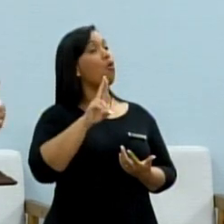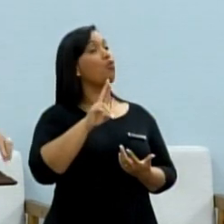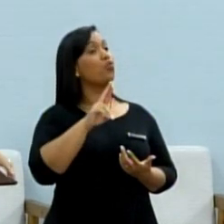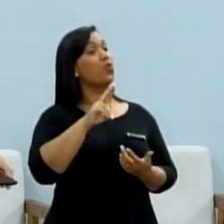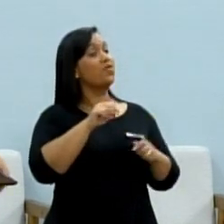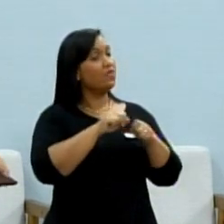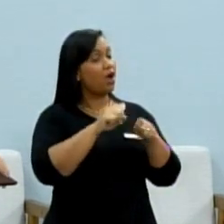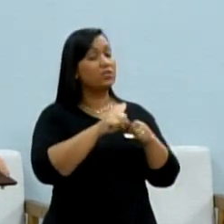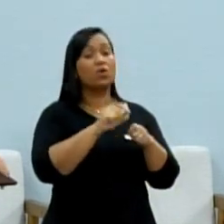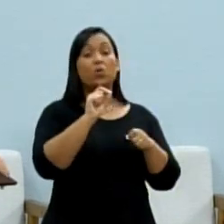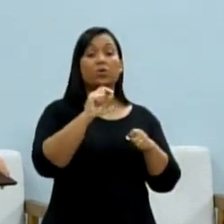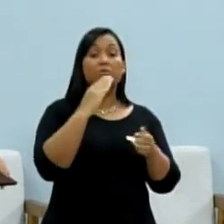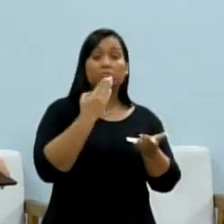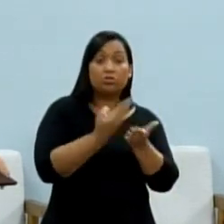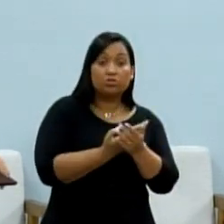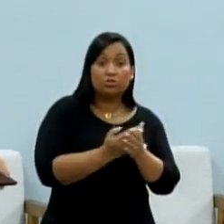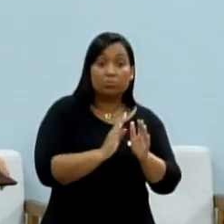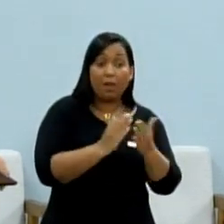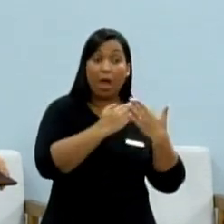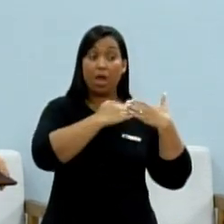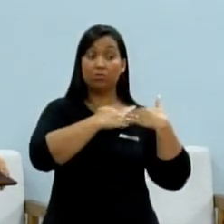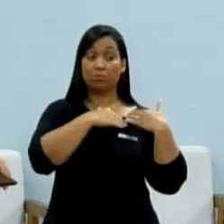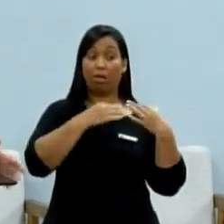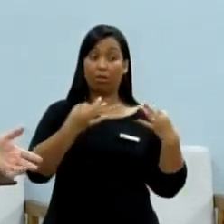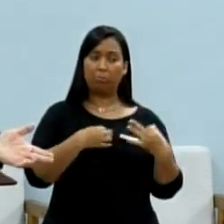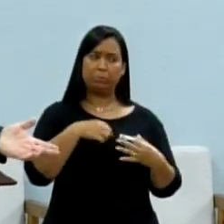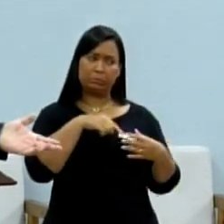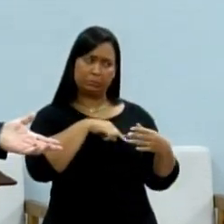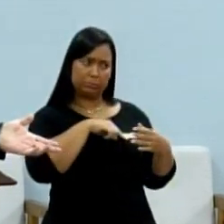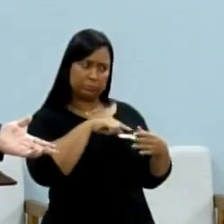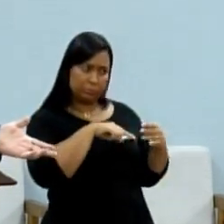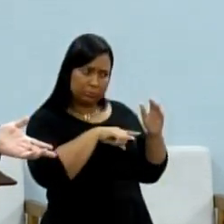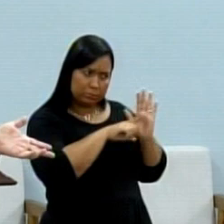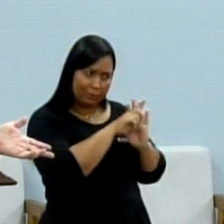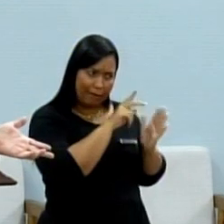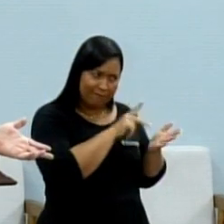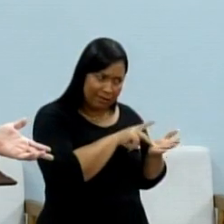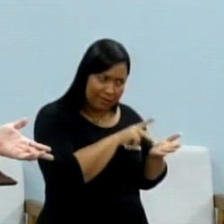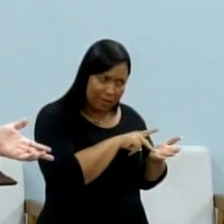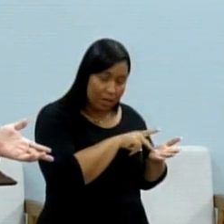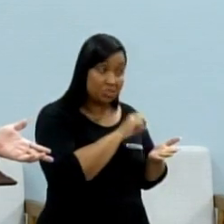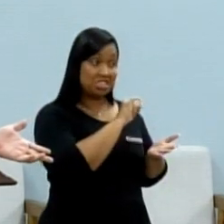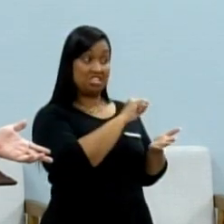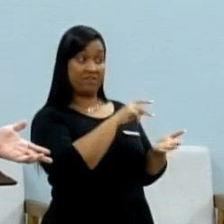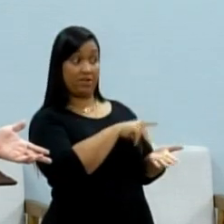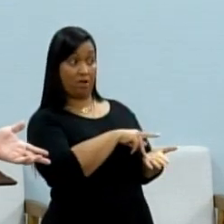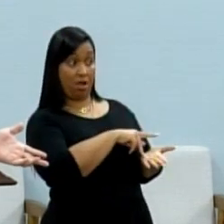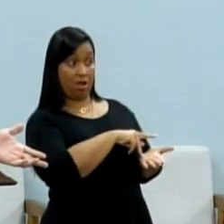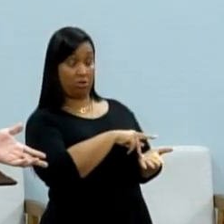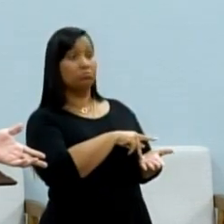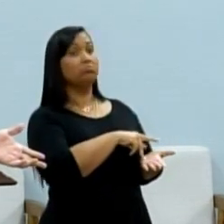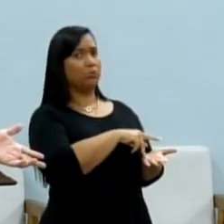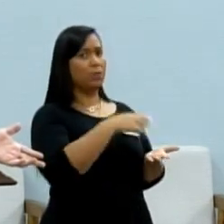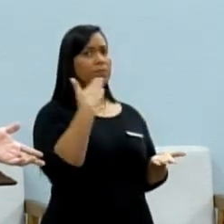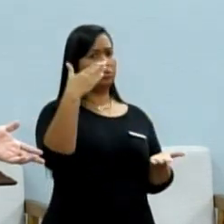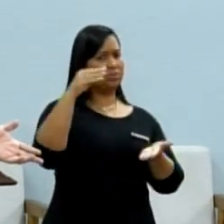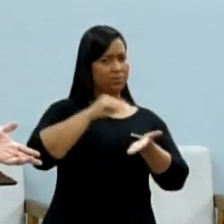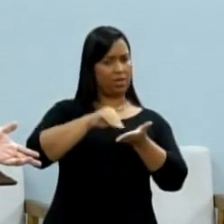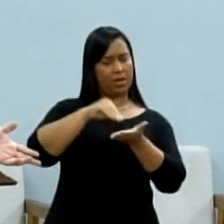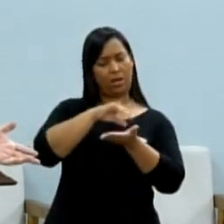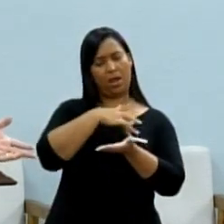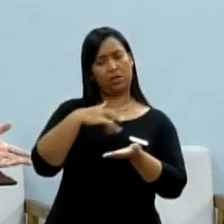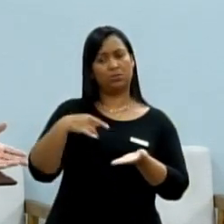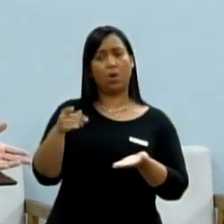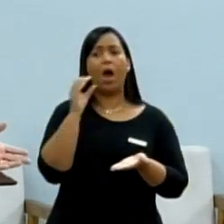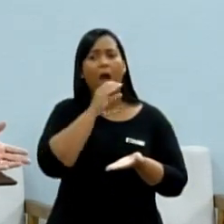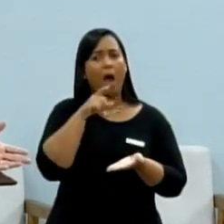responsabilidade para ver se isso realmente é verdade, se for verdade, cobrar a Secretaria de Saúde